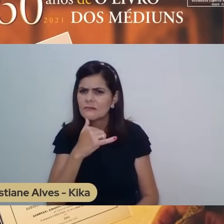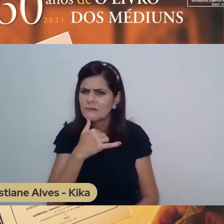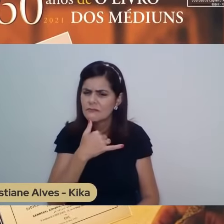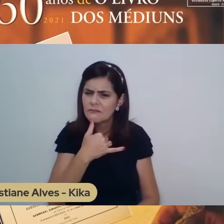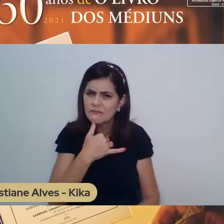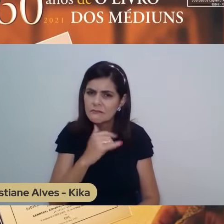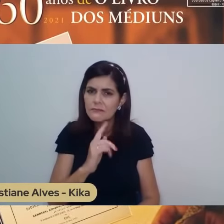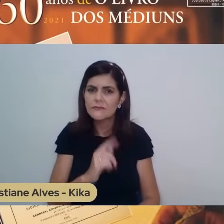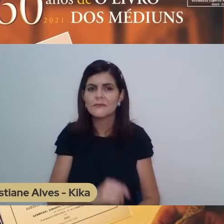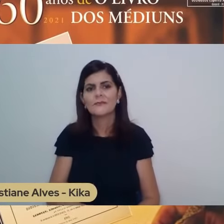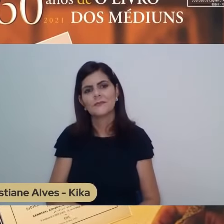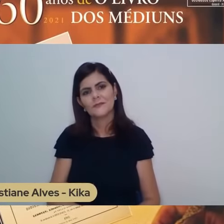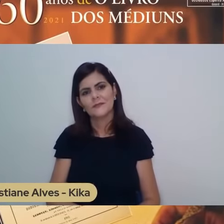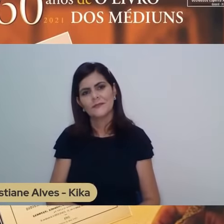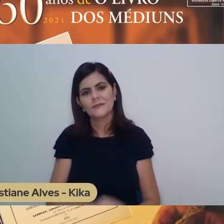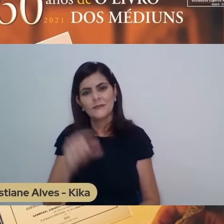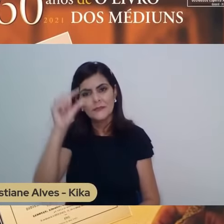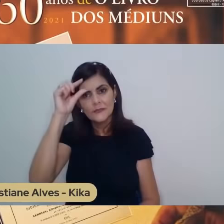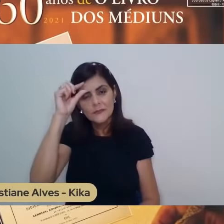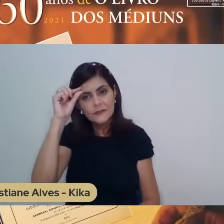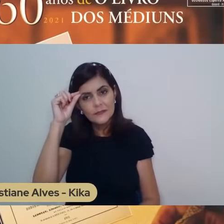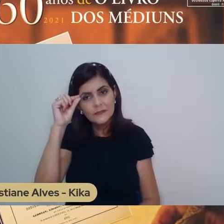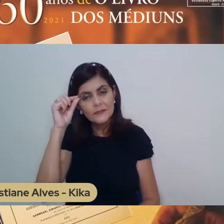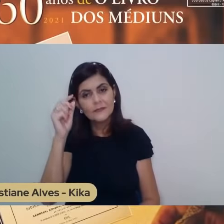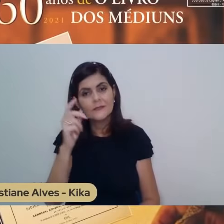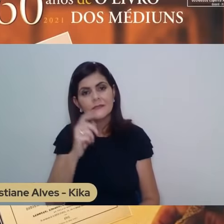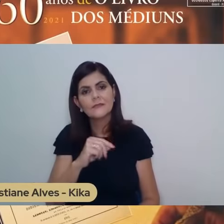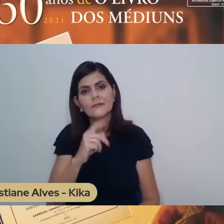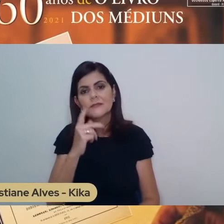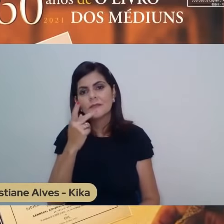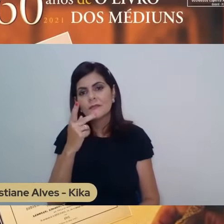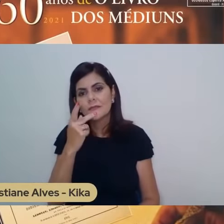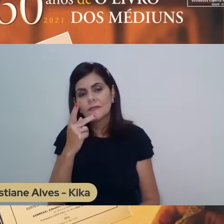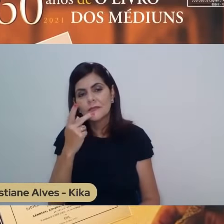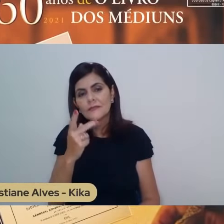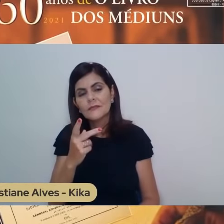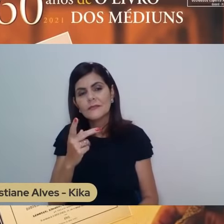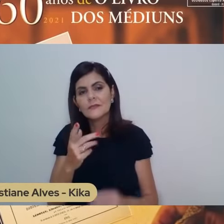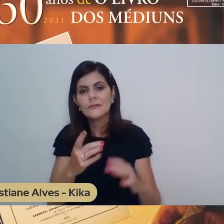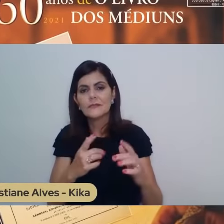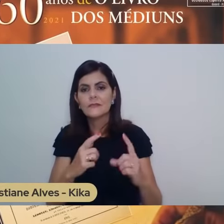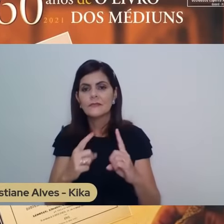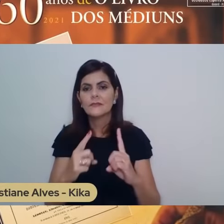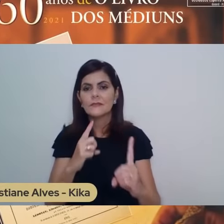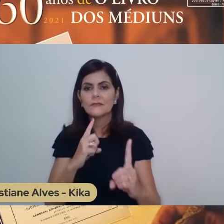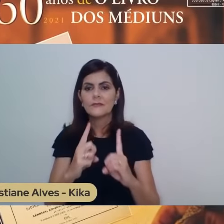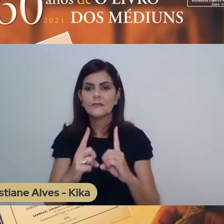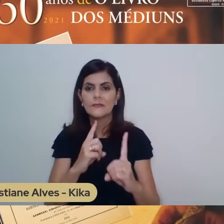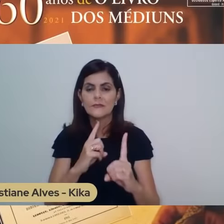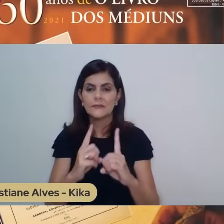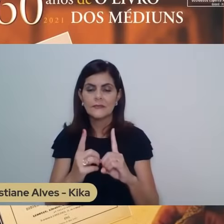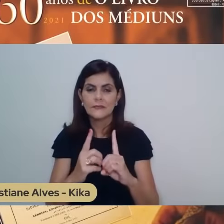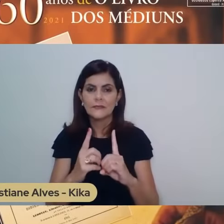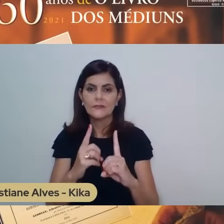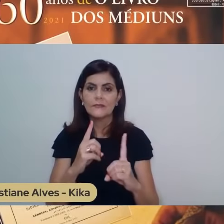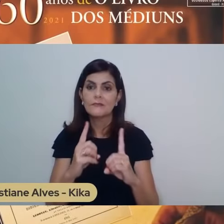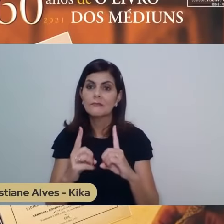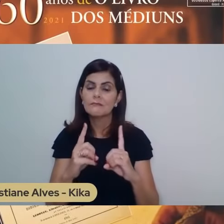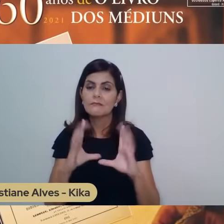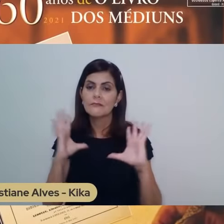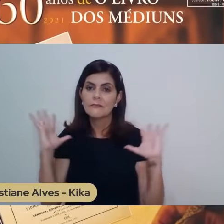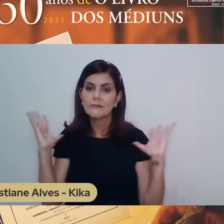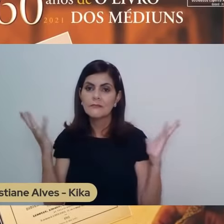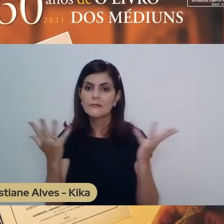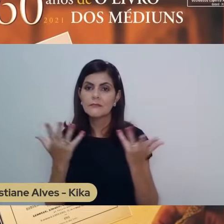Entendem por que Emmanuel colocou essa mensagem comentando a relação do médium com o meio, com aquilo que está ao seu redor?